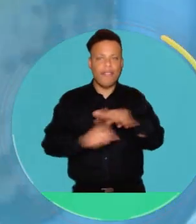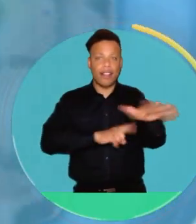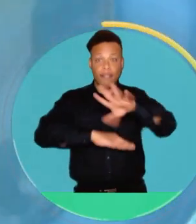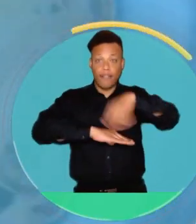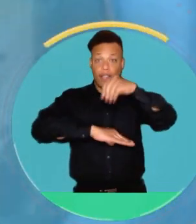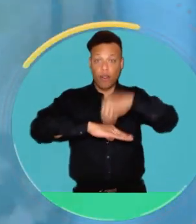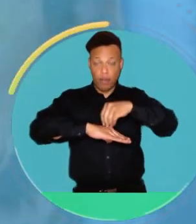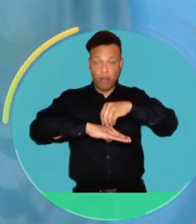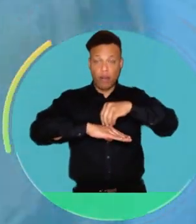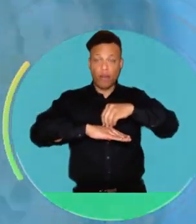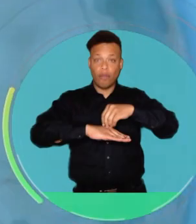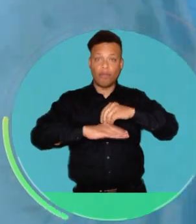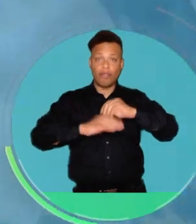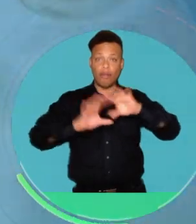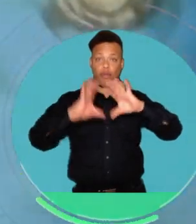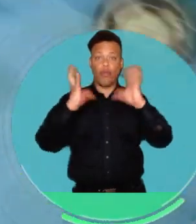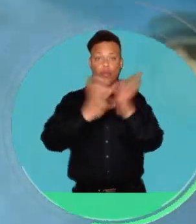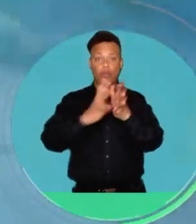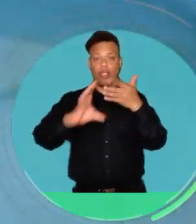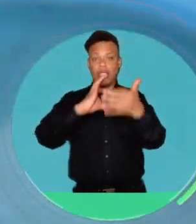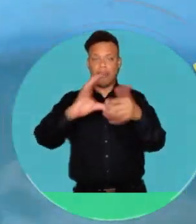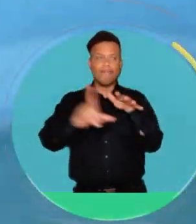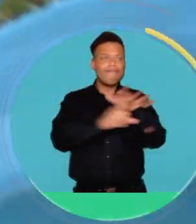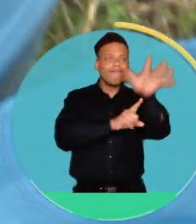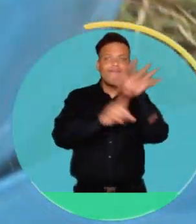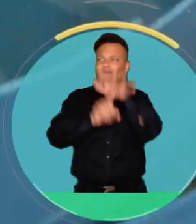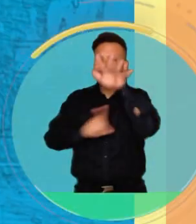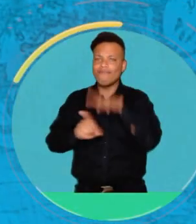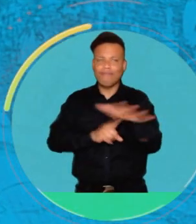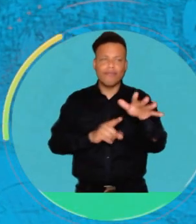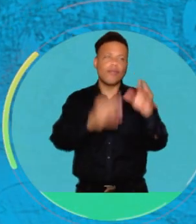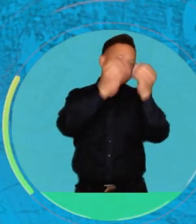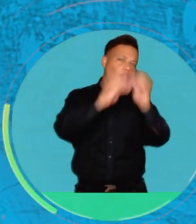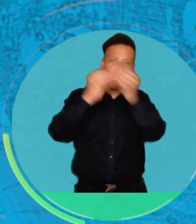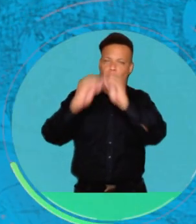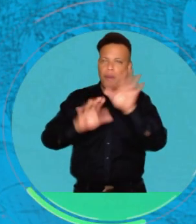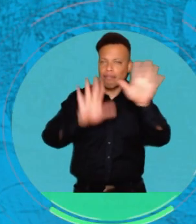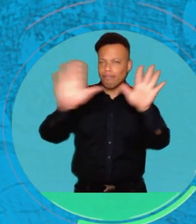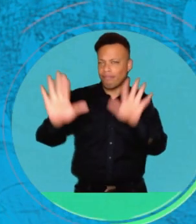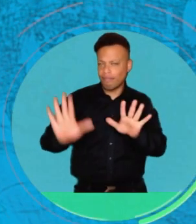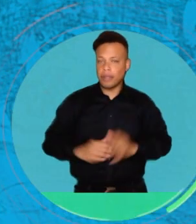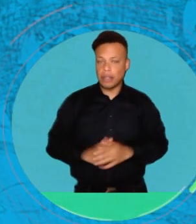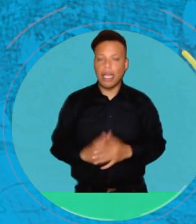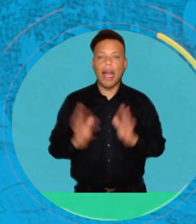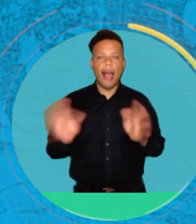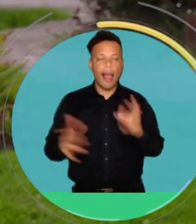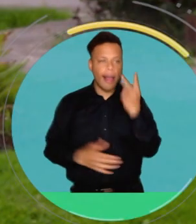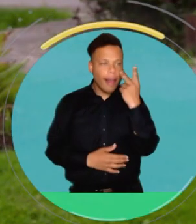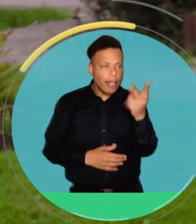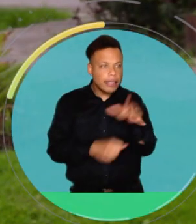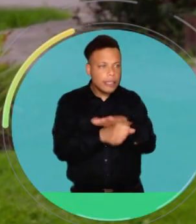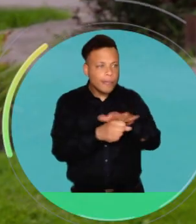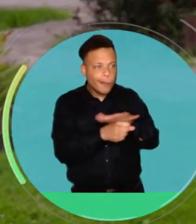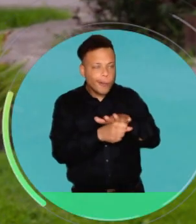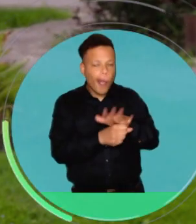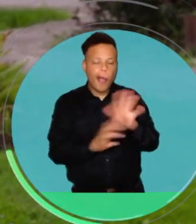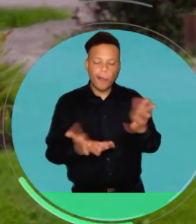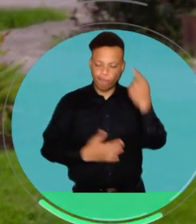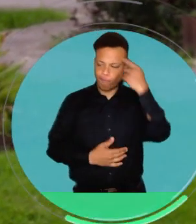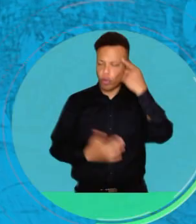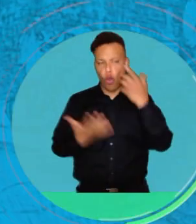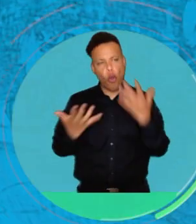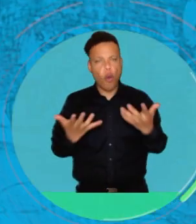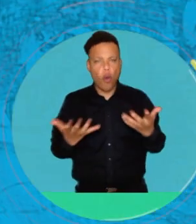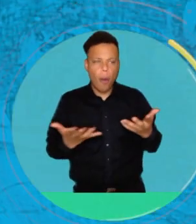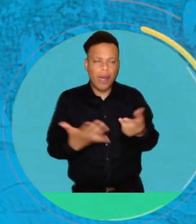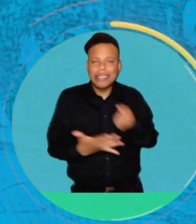del niño ha afectado a otras regiones de otra manera. Entonces, cuando empezamos a ver este tipo de fenómenos, ya es donde uno empieza a